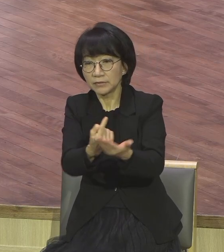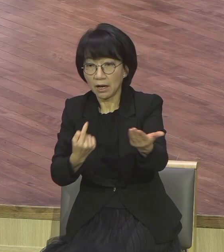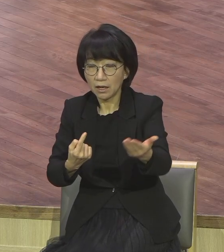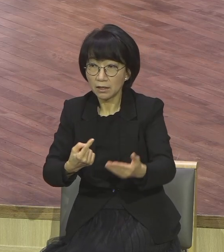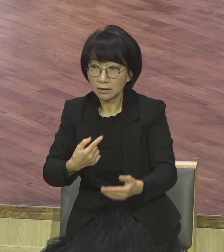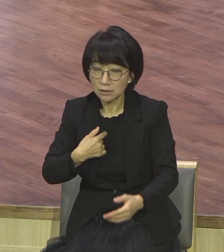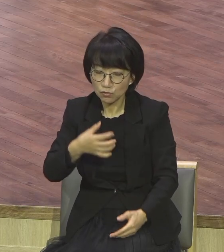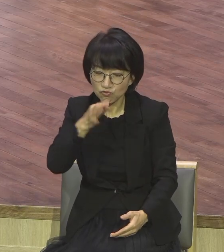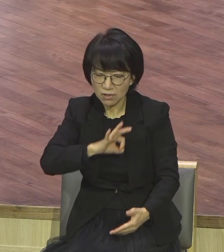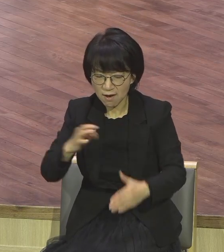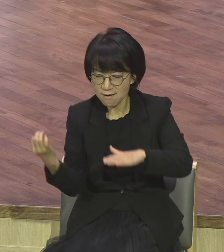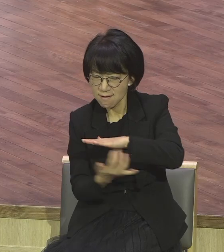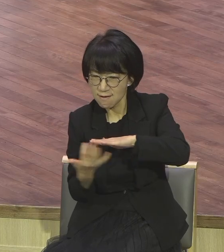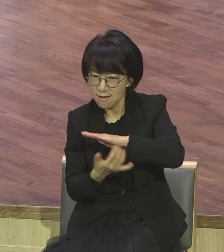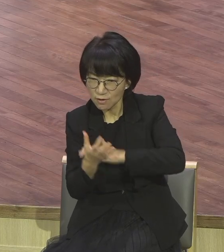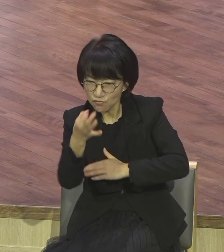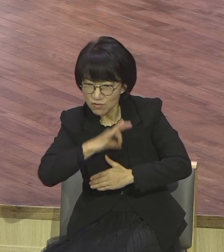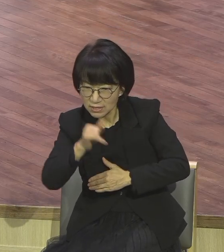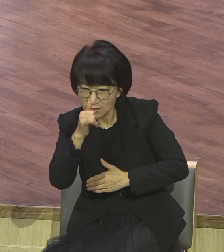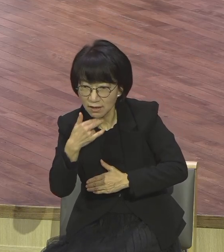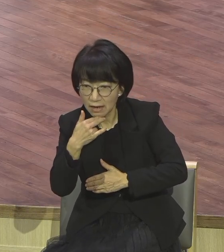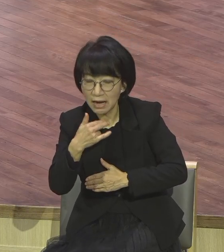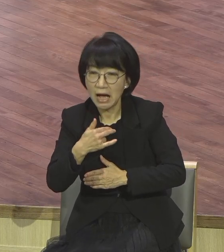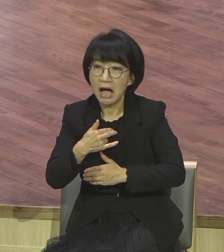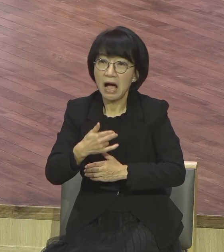상류층 백인들이 열광을 해버렸어요.